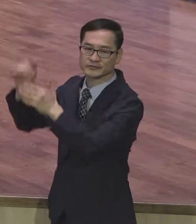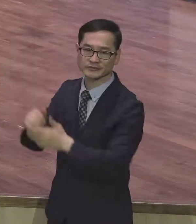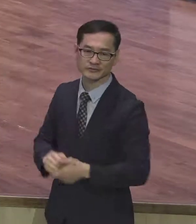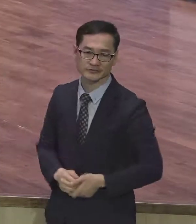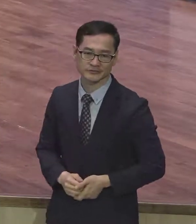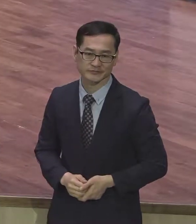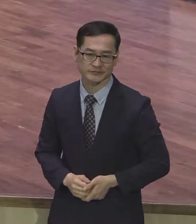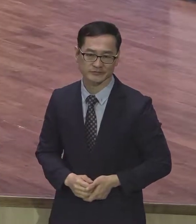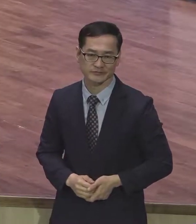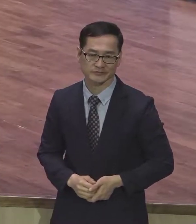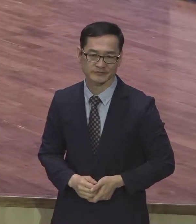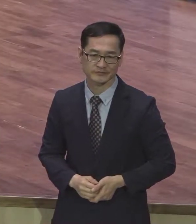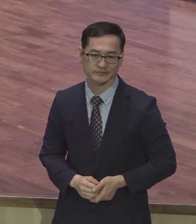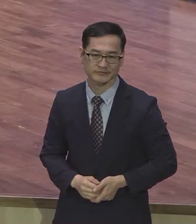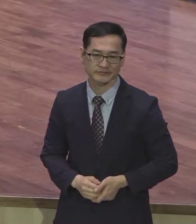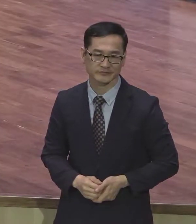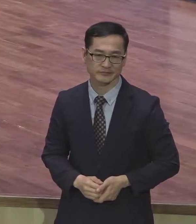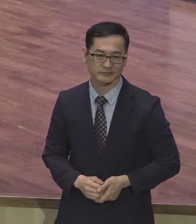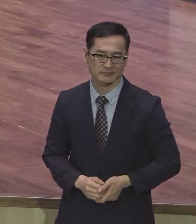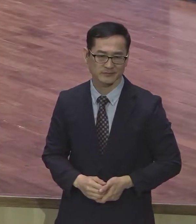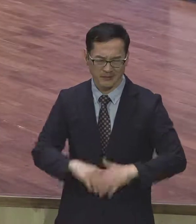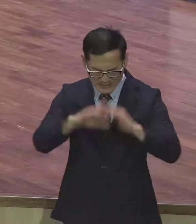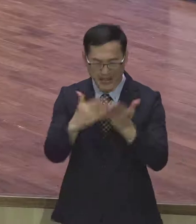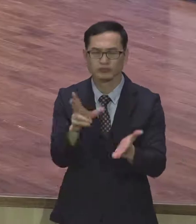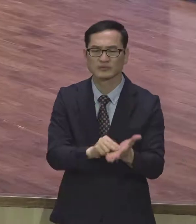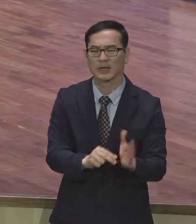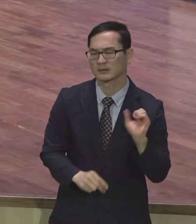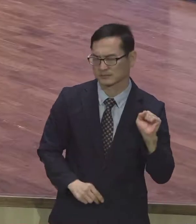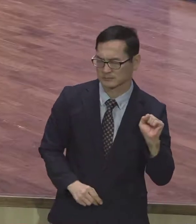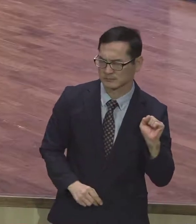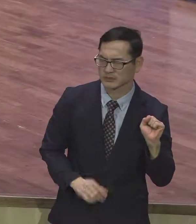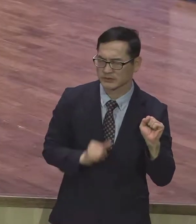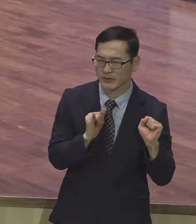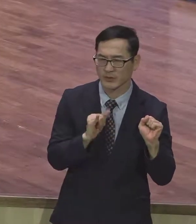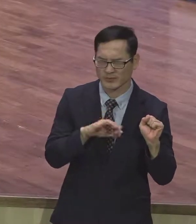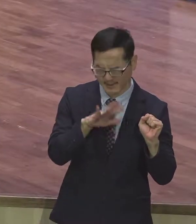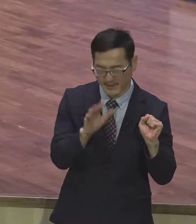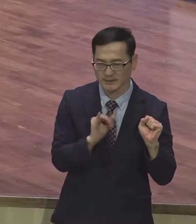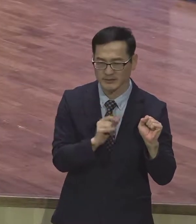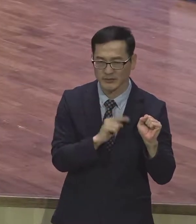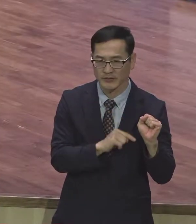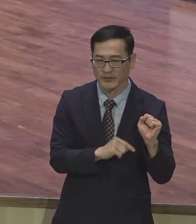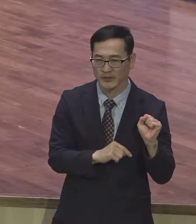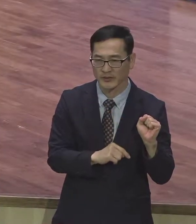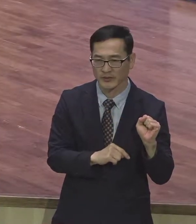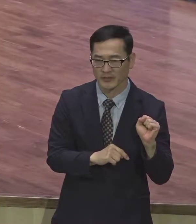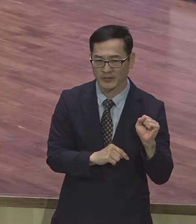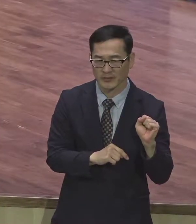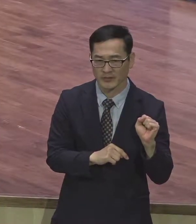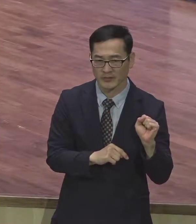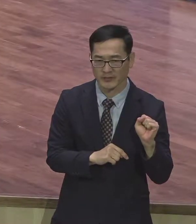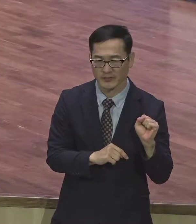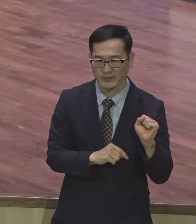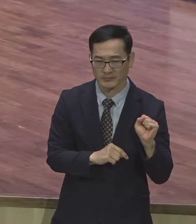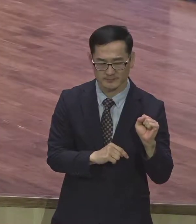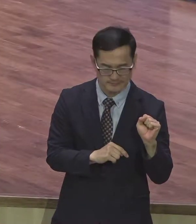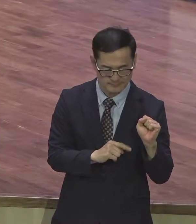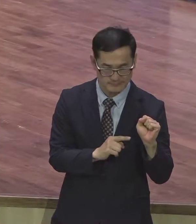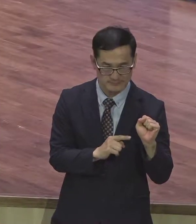넘어서서 문제 없는 사람은 못해 있어요. 다 있어요. 다 있어요. 다 있어요. 그걸 다 넘어서서 그래서 그리토가 필요한